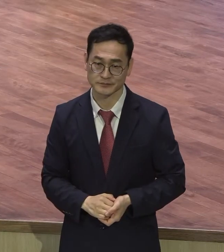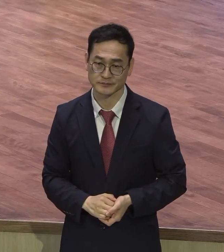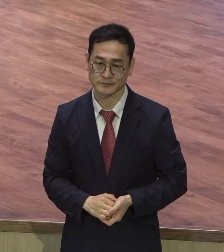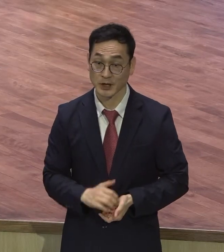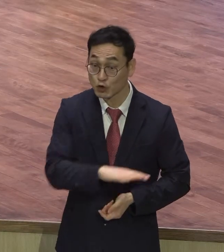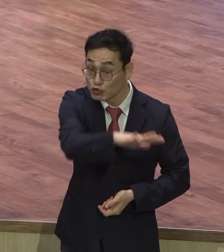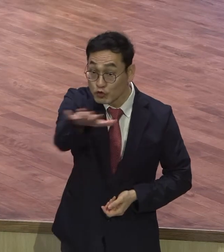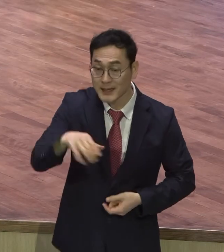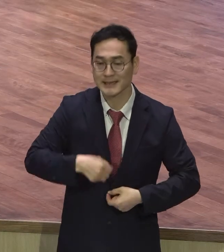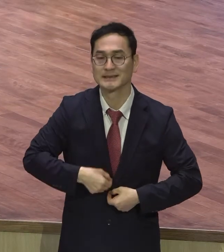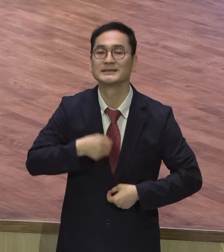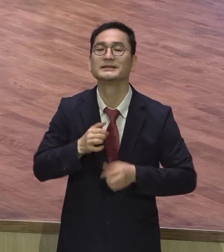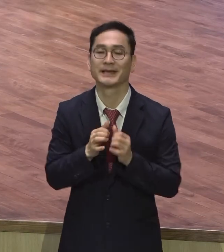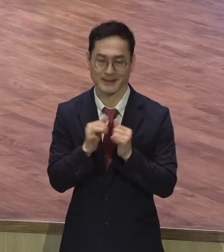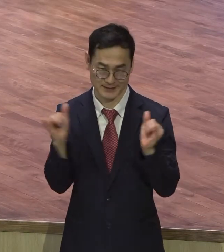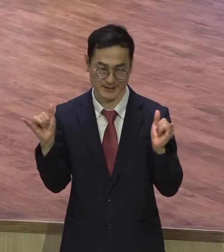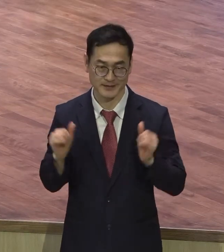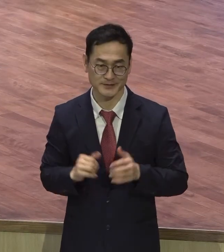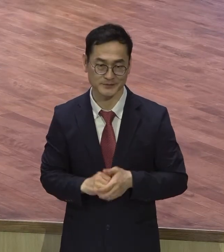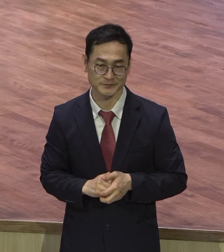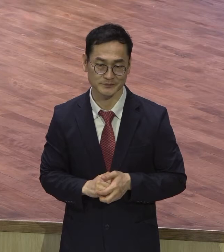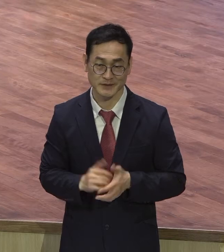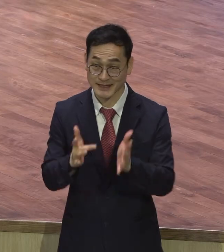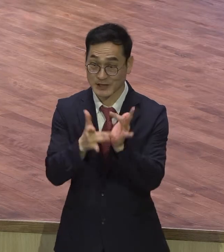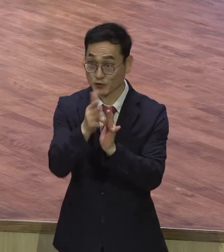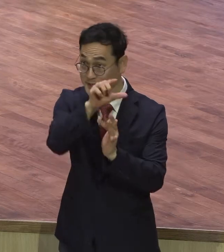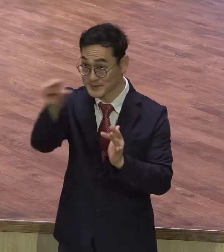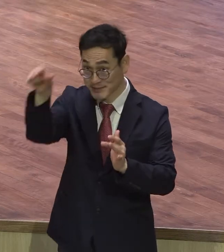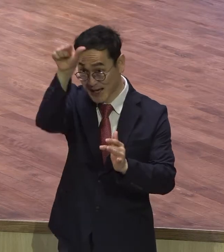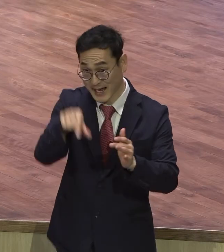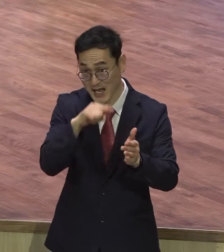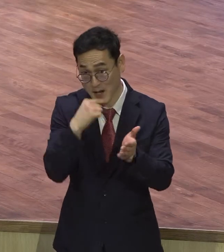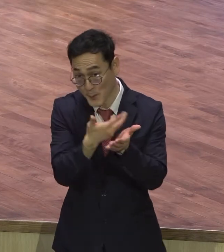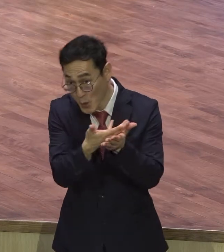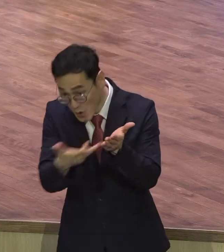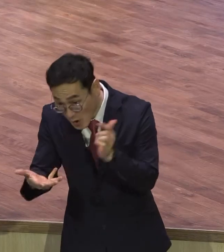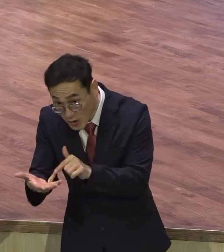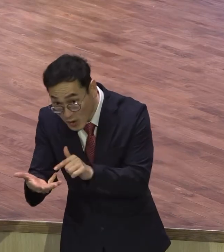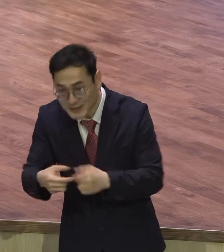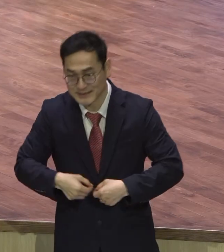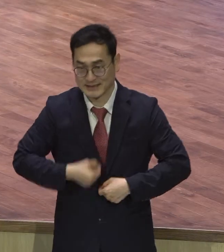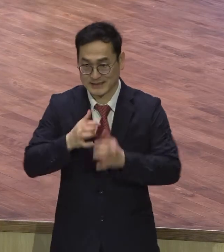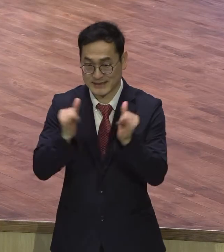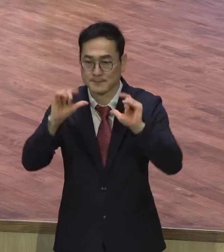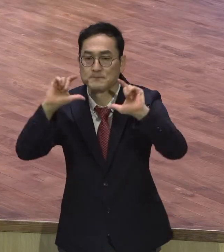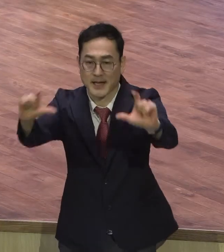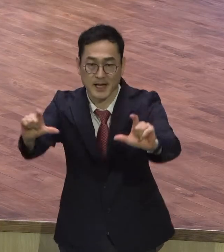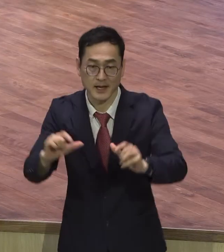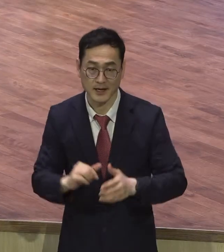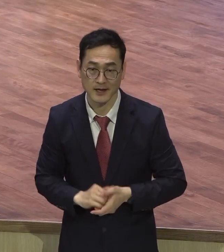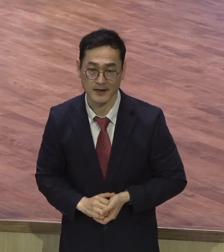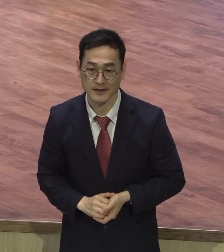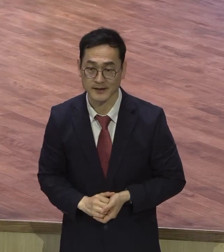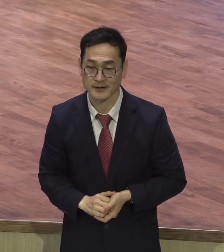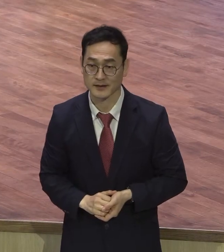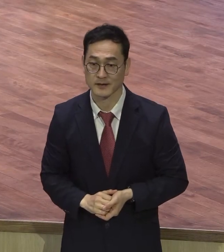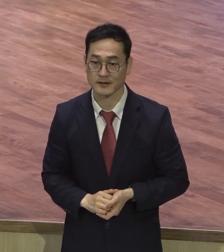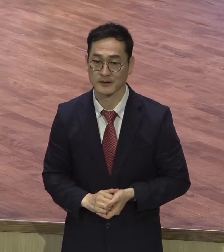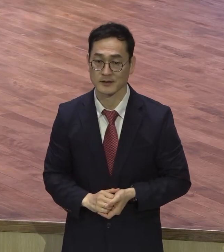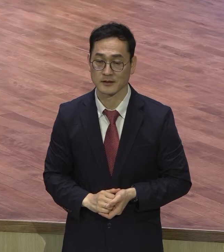그리스도의 십자가의 보혈로 여러분은 어인 되었습니다. 어인은 이제는 믿음으로 말미암아